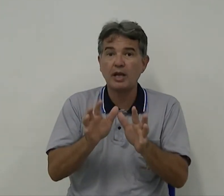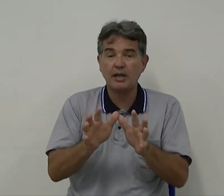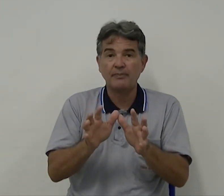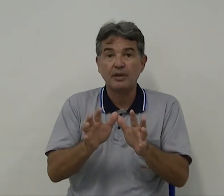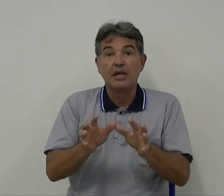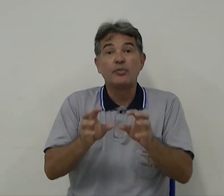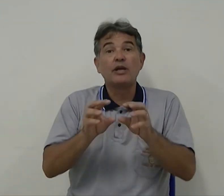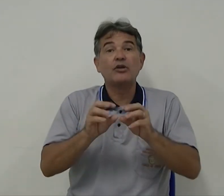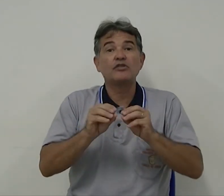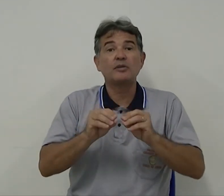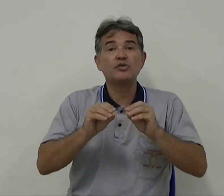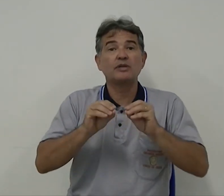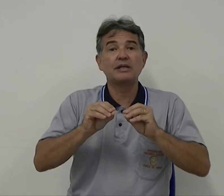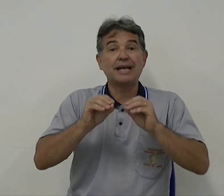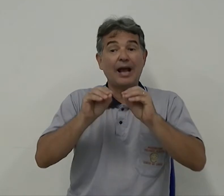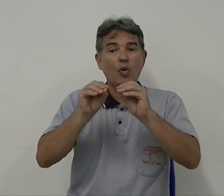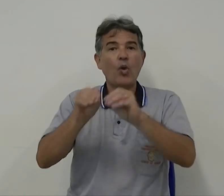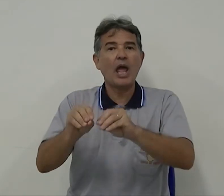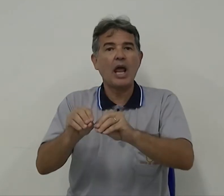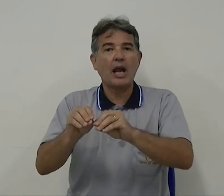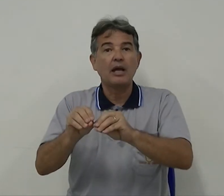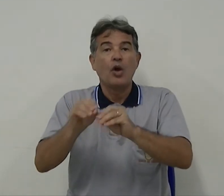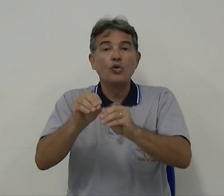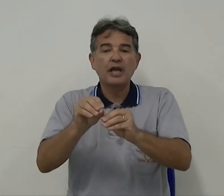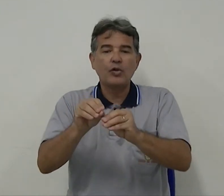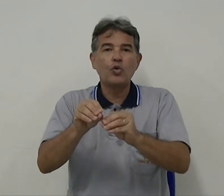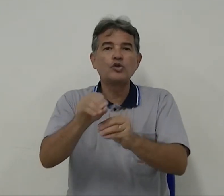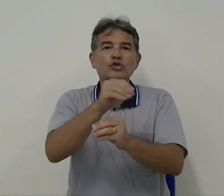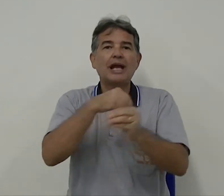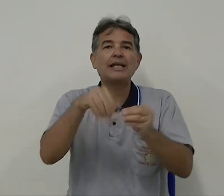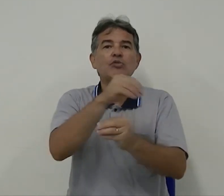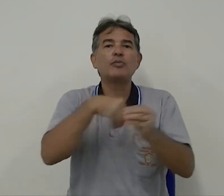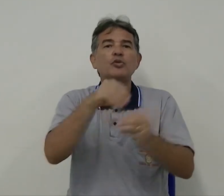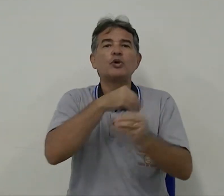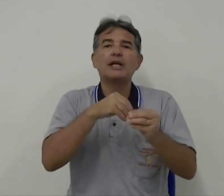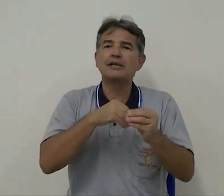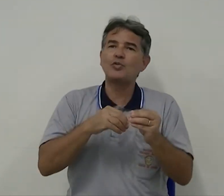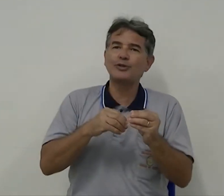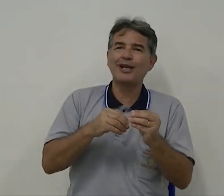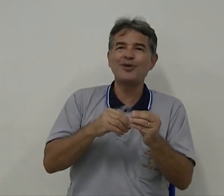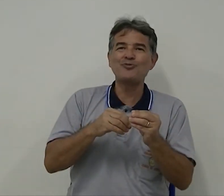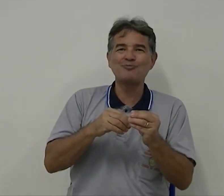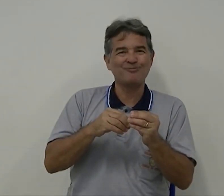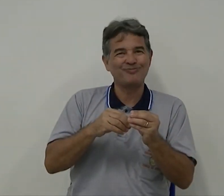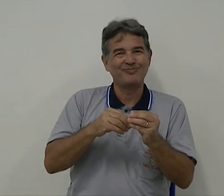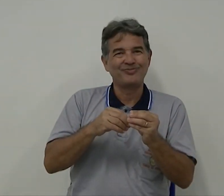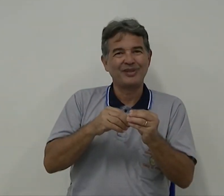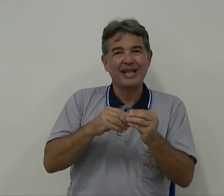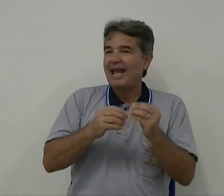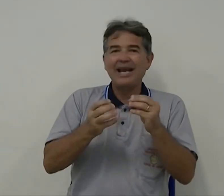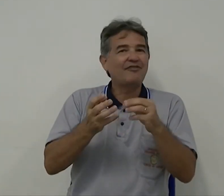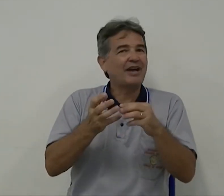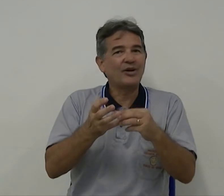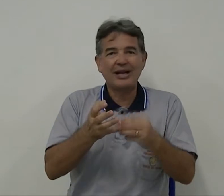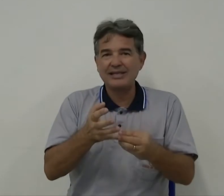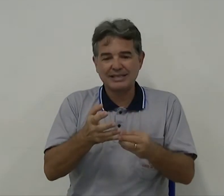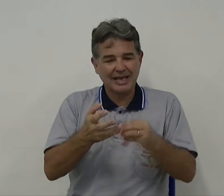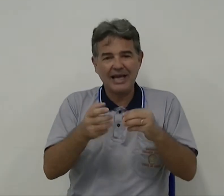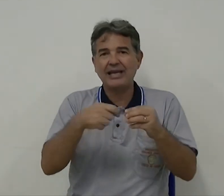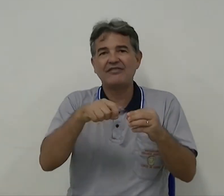quê? Porque nós vamos utilizar com ela os recursos da língua portuguesa enquanto ela é 1. Ela vai analisar, ela